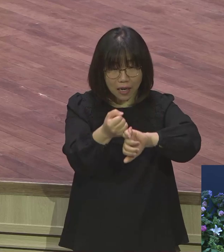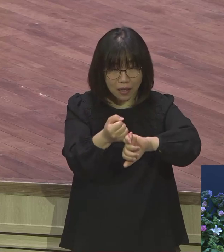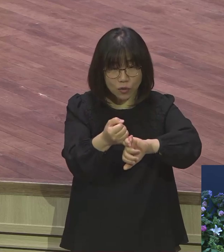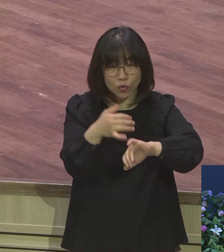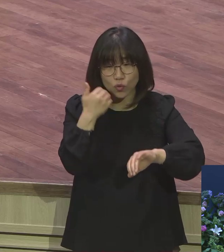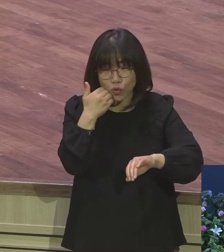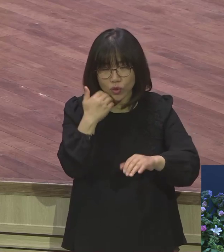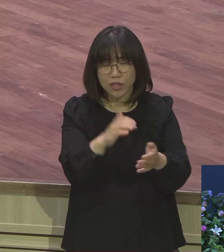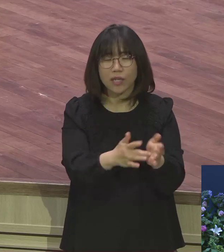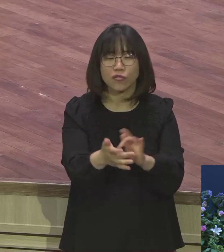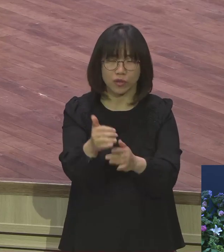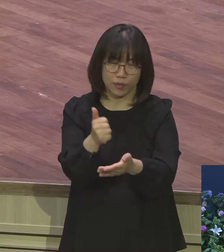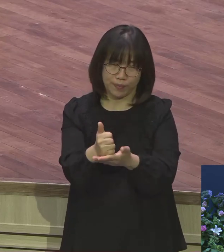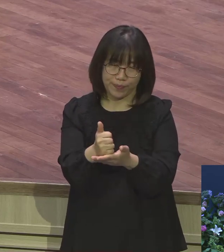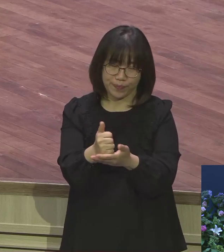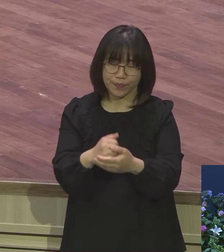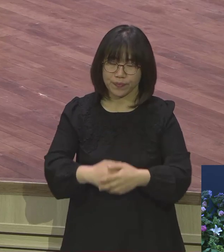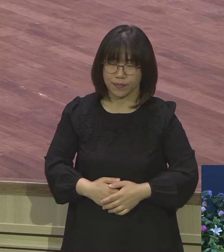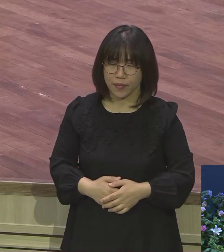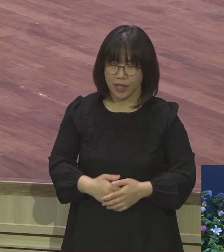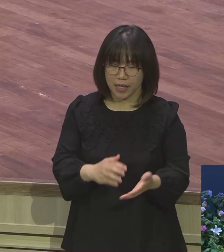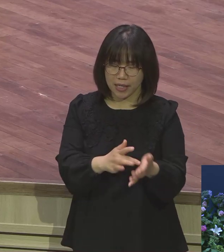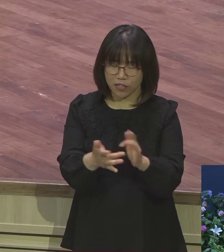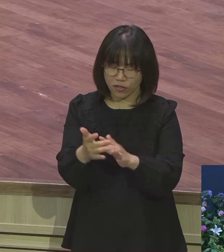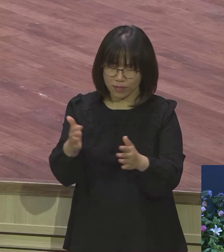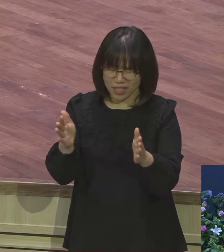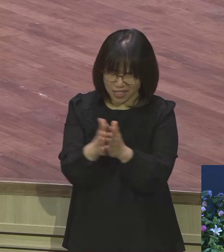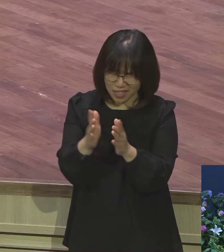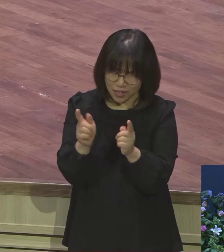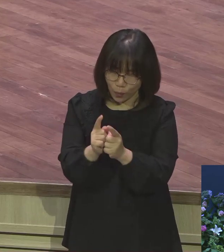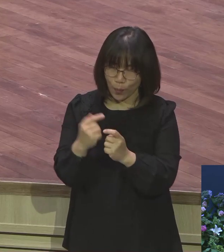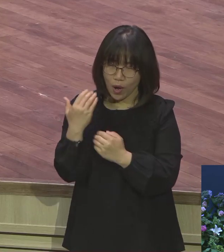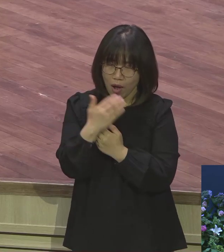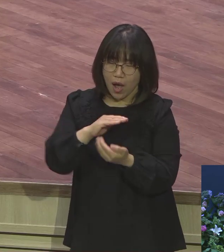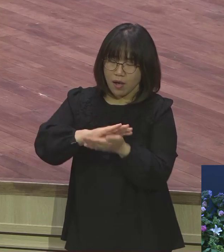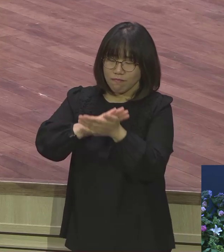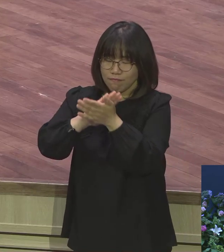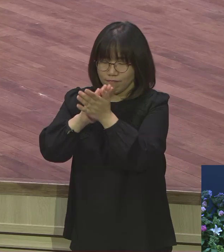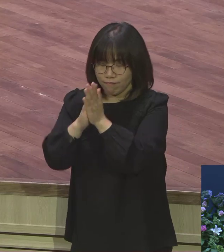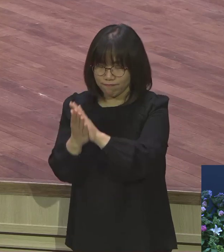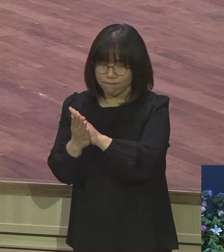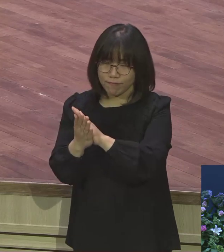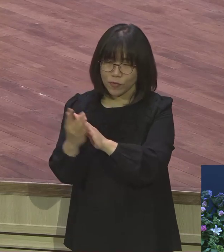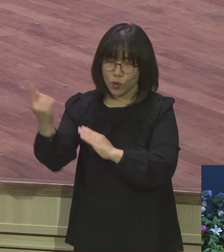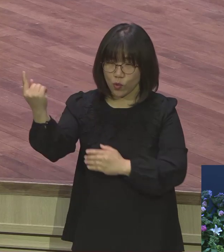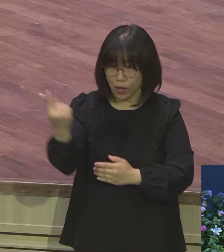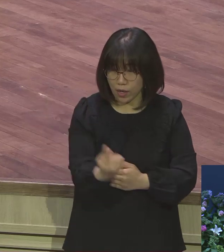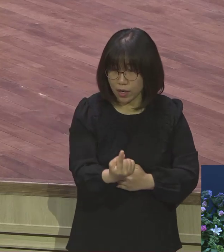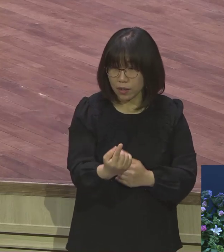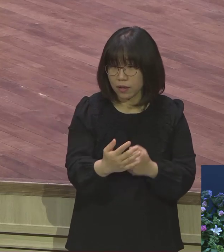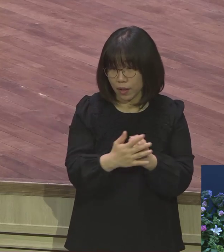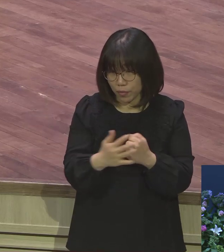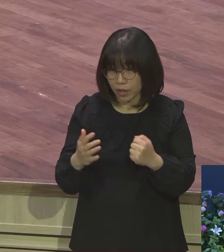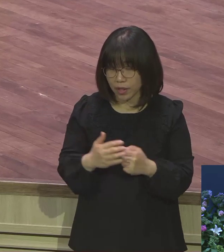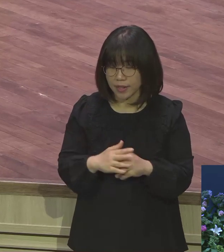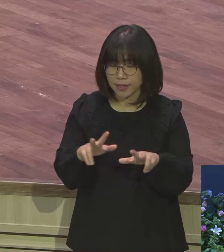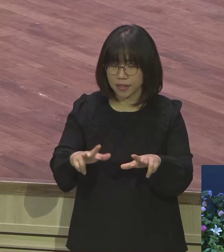예수님 오시고 직접 하셨단 말이에요 그렇기 때문에 지금은 우리에게 성령시대예요 성령께서 말씀을 통하여